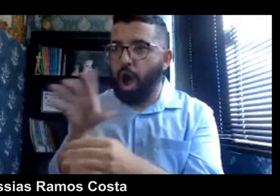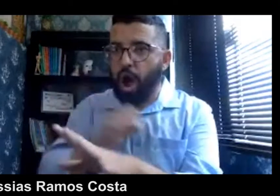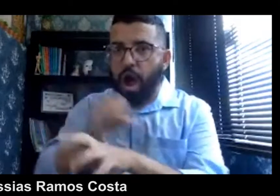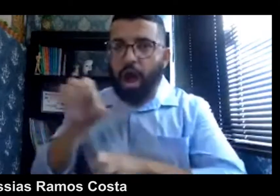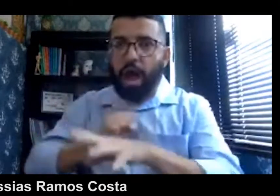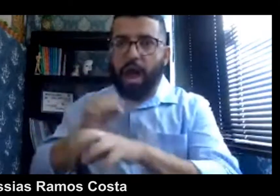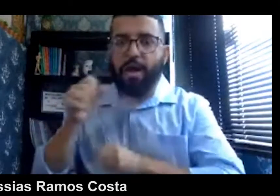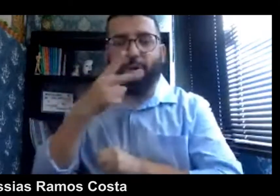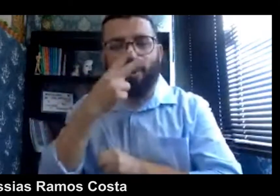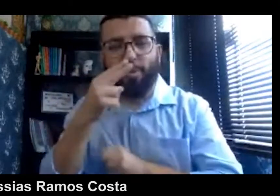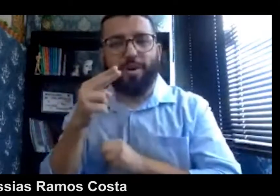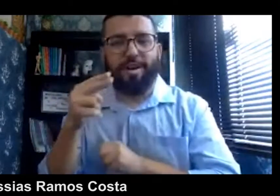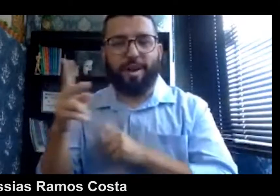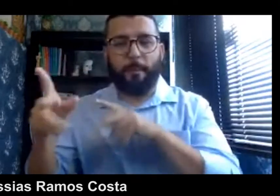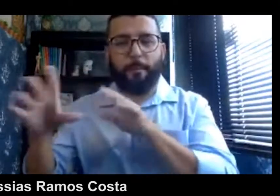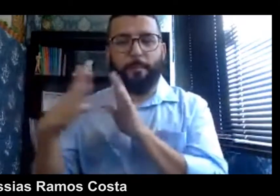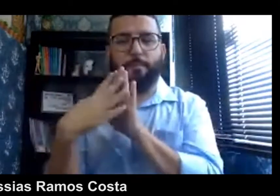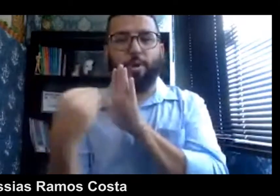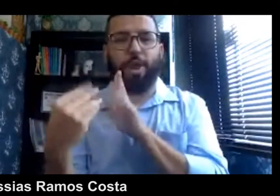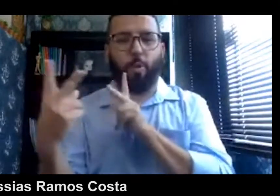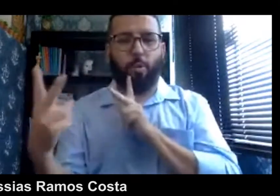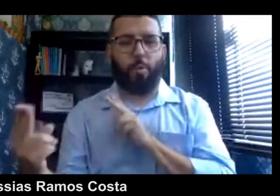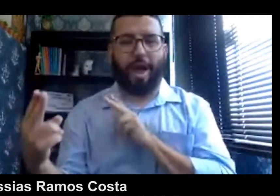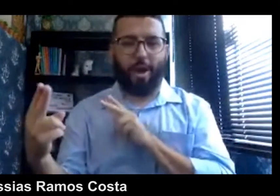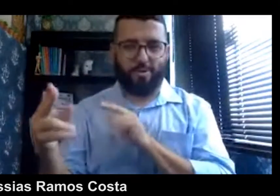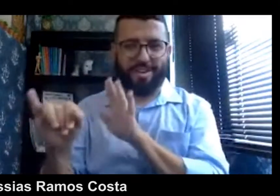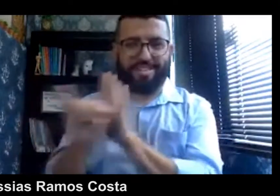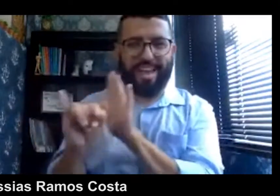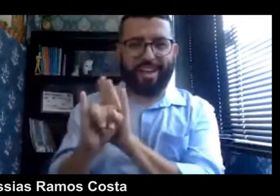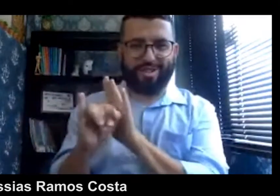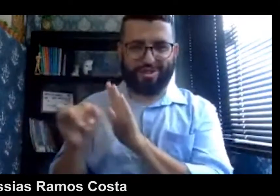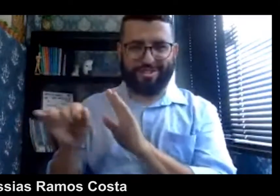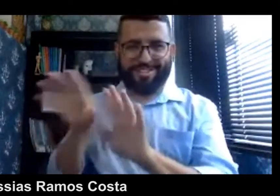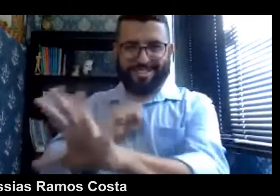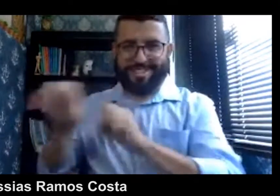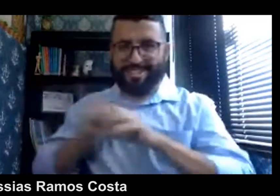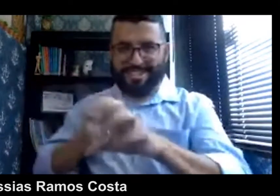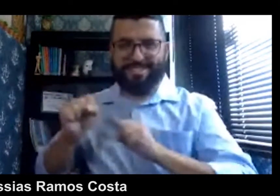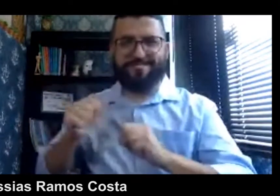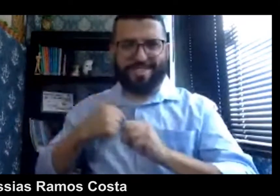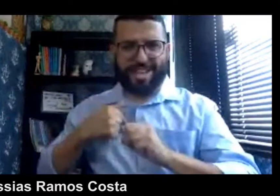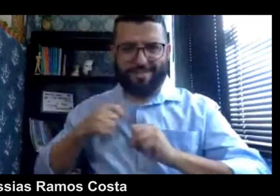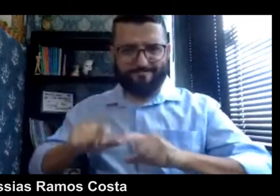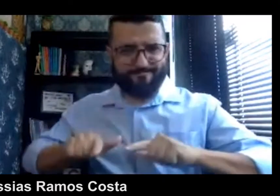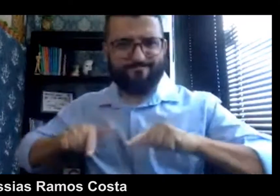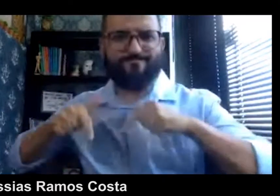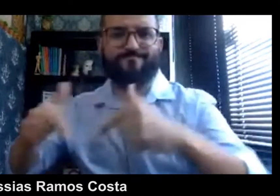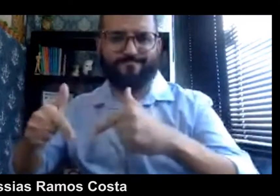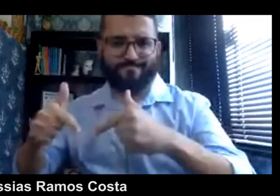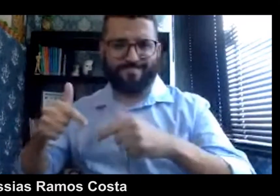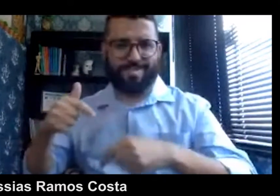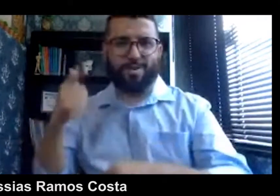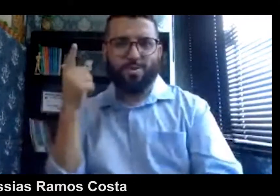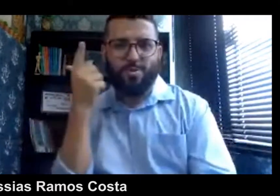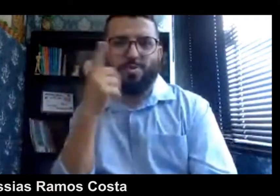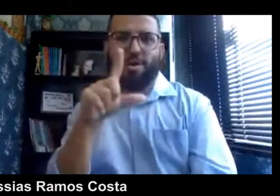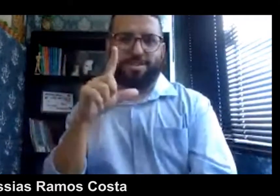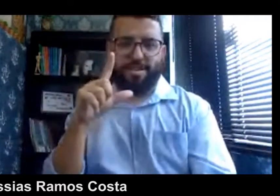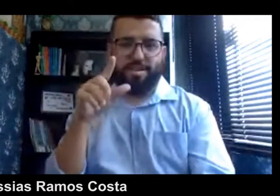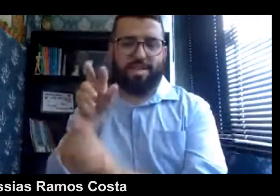Agora, a gente tem um modelo, né? Uma identidade surda, para conseguir buscar, ter uma